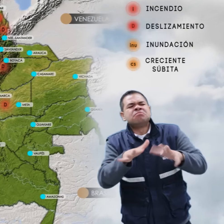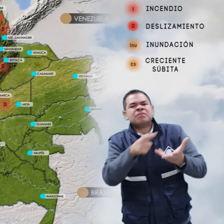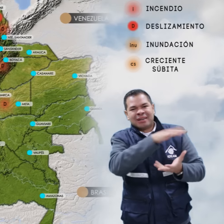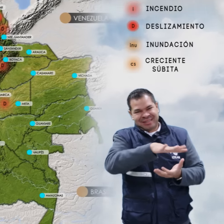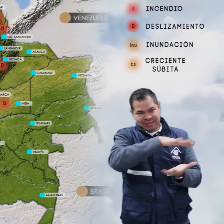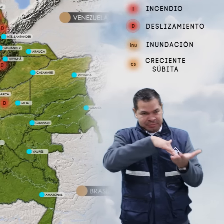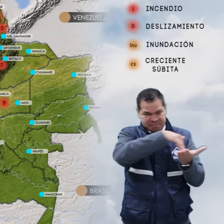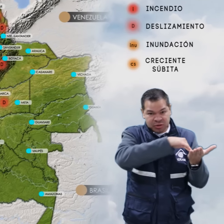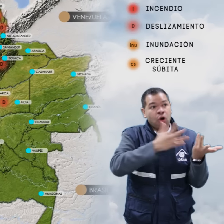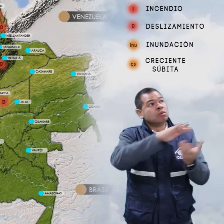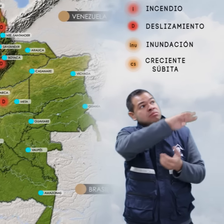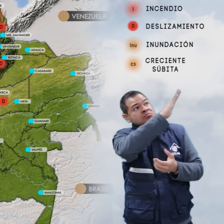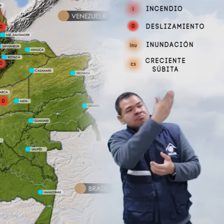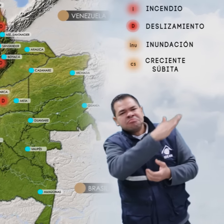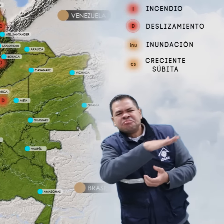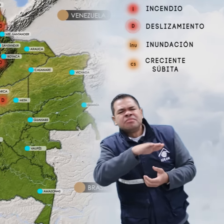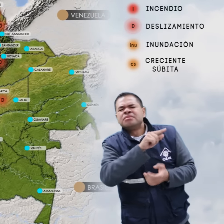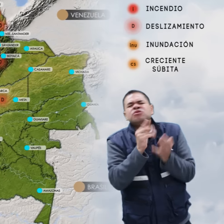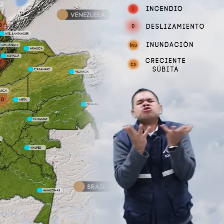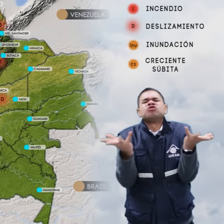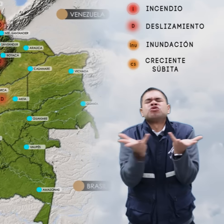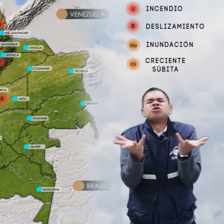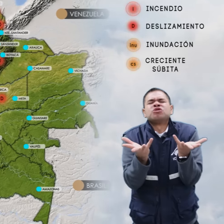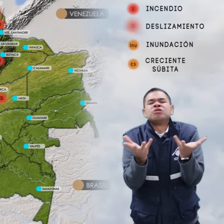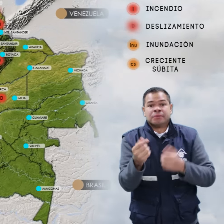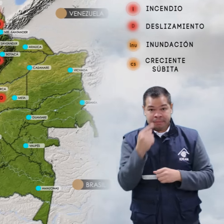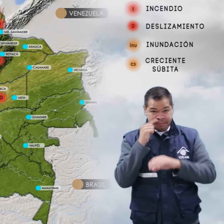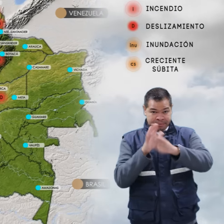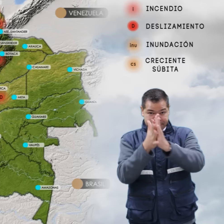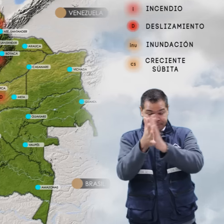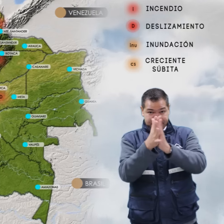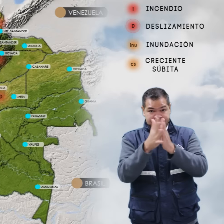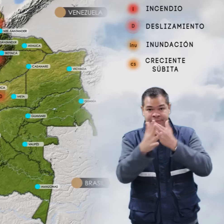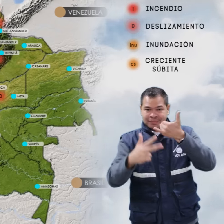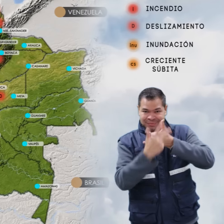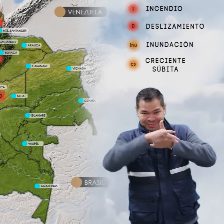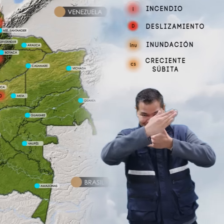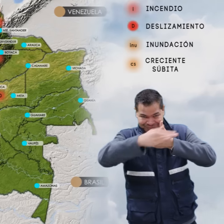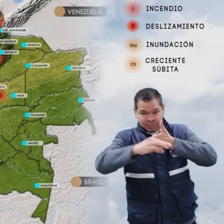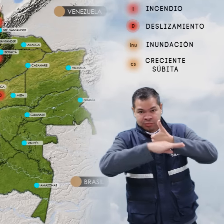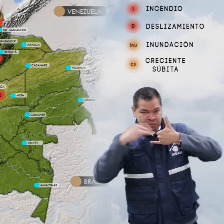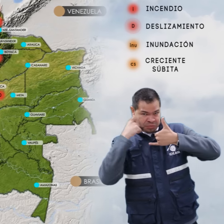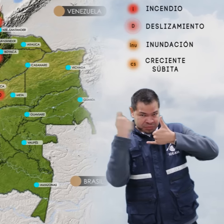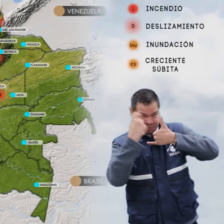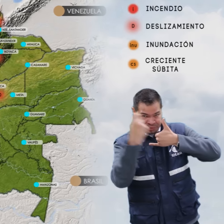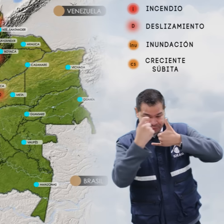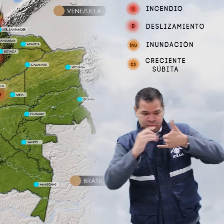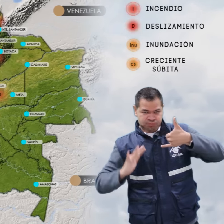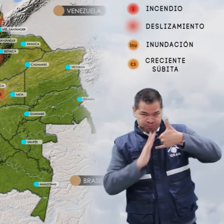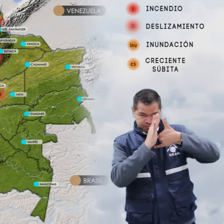inestables o de alta pendiente localizados en sectores de las regiones Andina, Orinoquía y Pacífica.